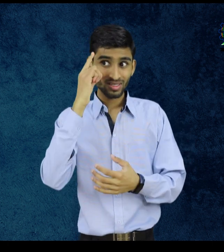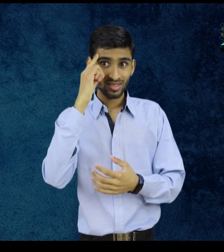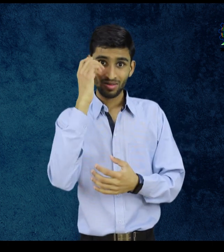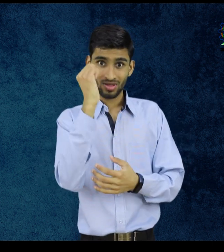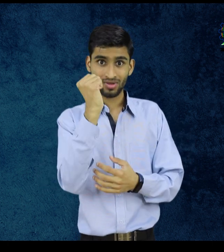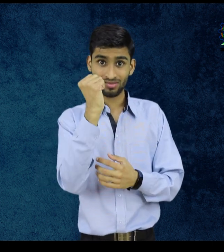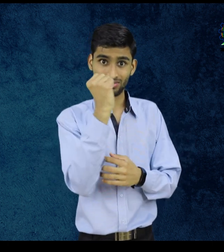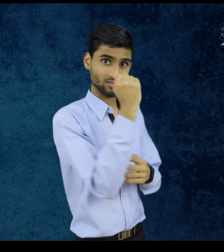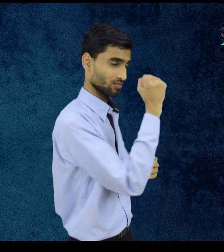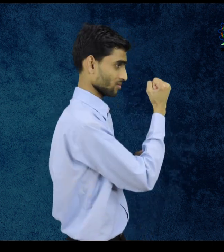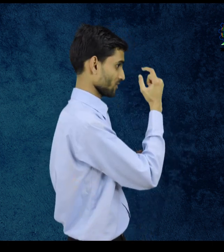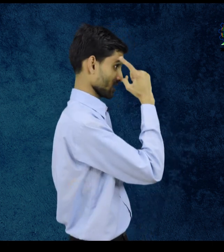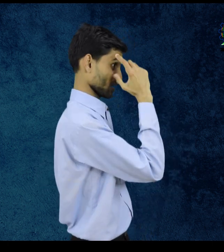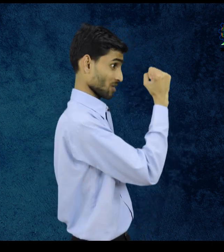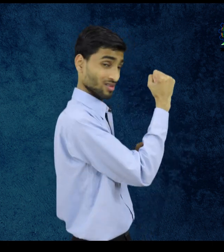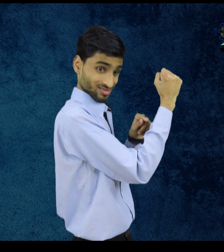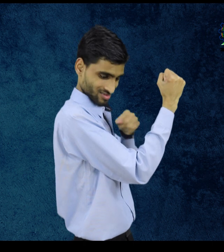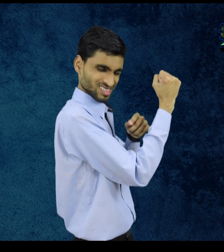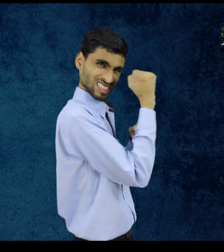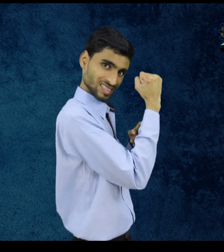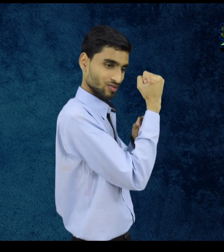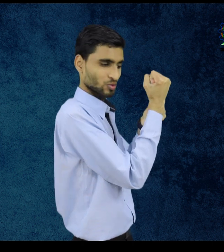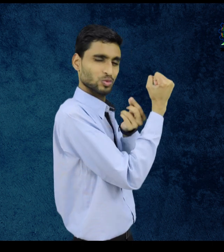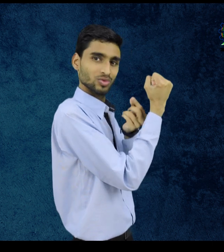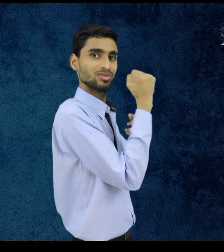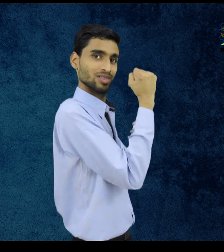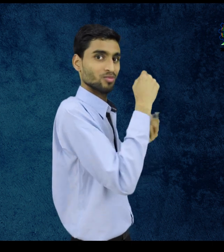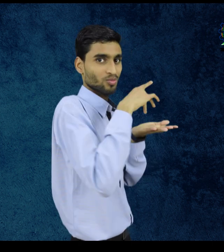कोई भी इंफोमेशन हमें पता है उसे दिमाग में पकड़ के रखना